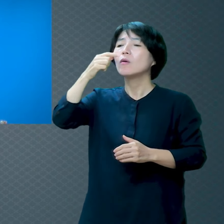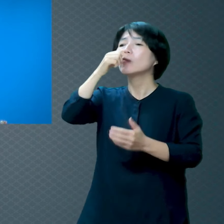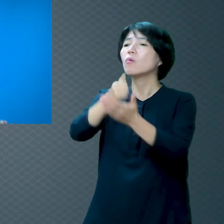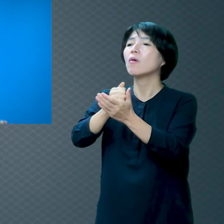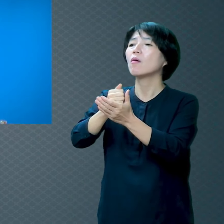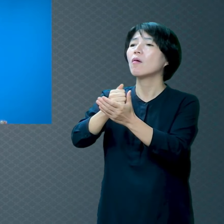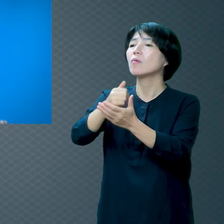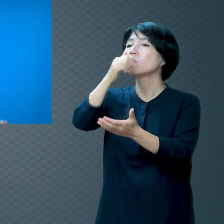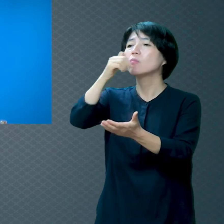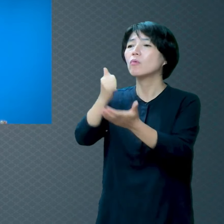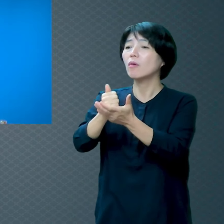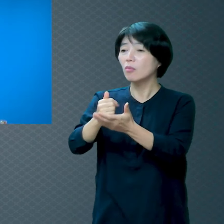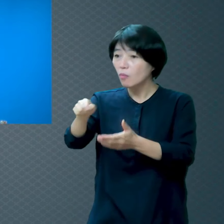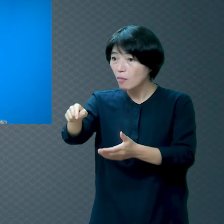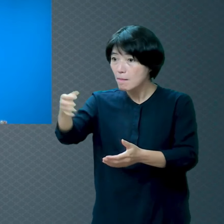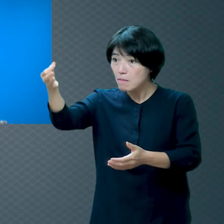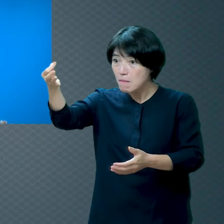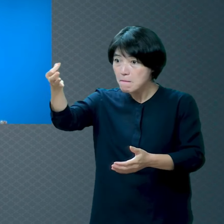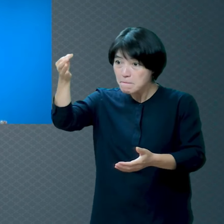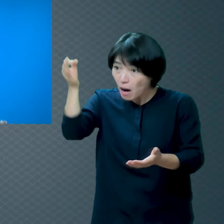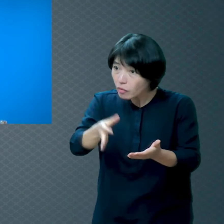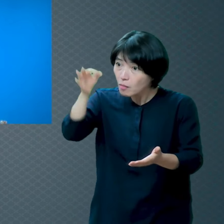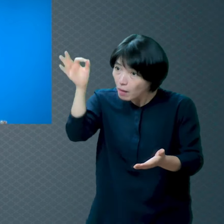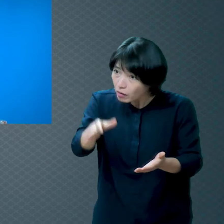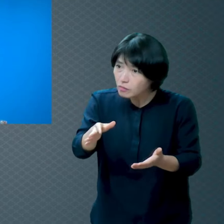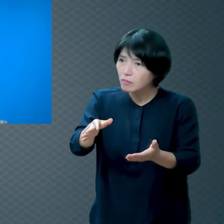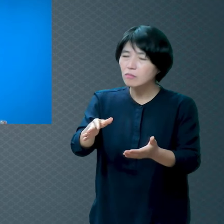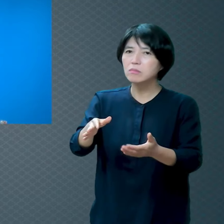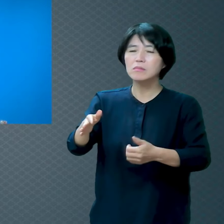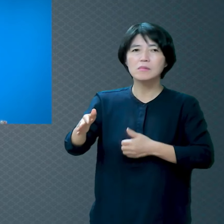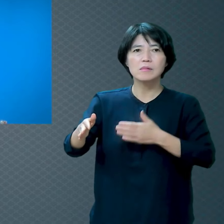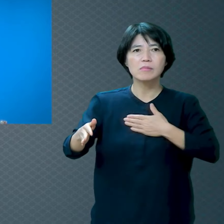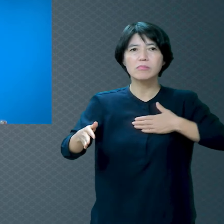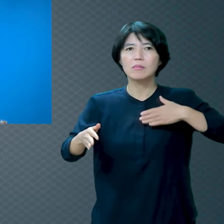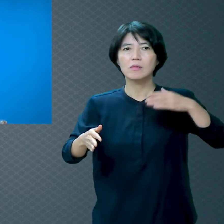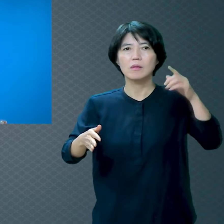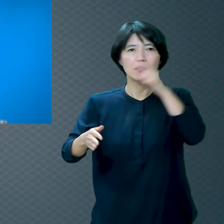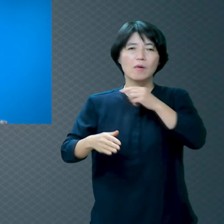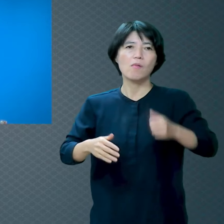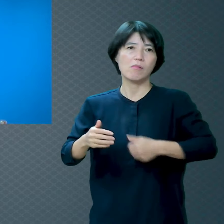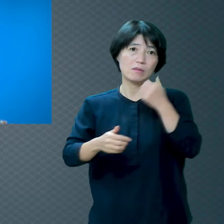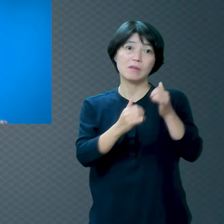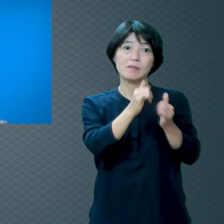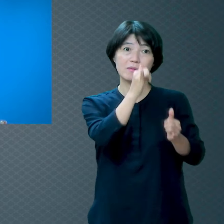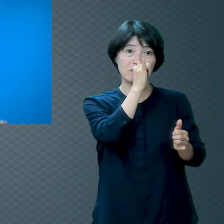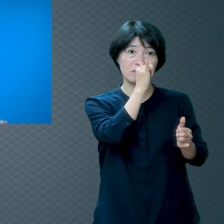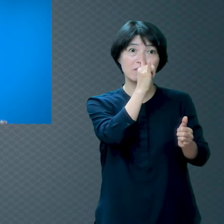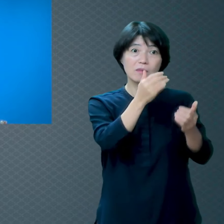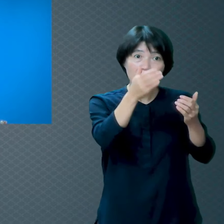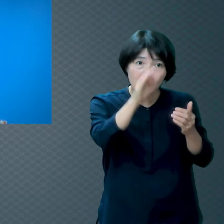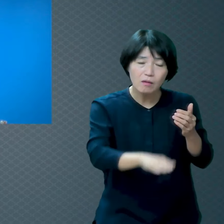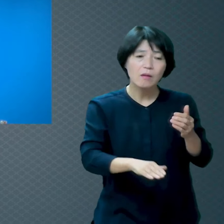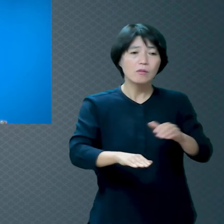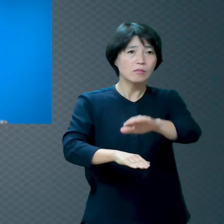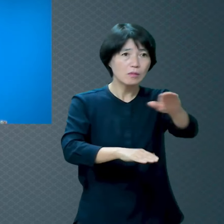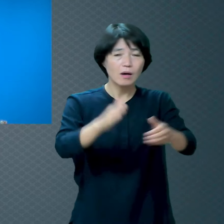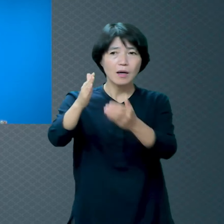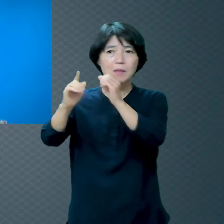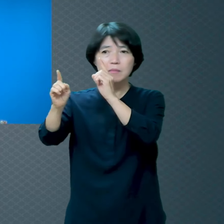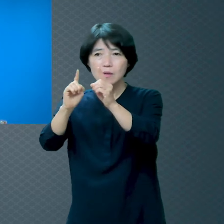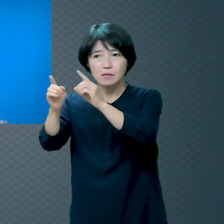죄가 있으면 천국에 못 데려가시니까 죄를 발견하고 하나님 앞에